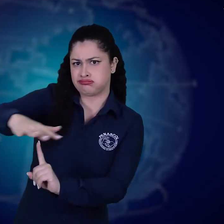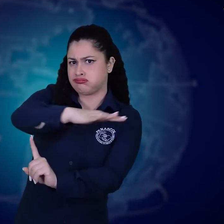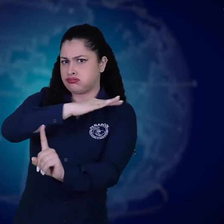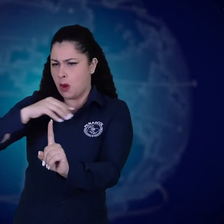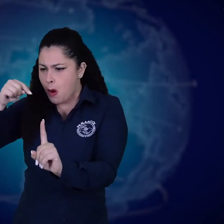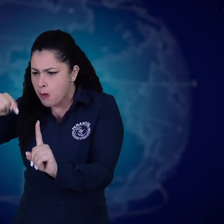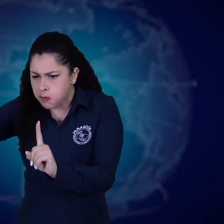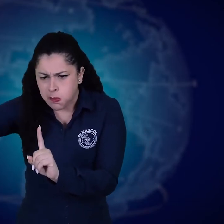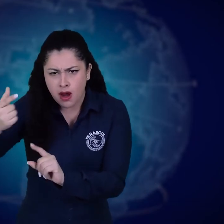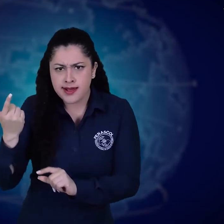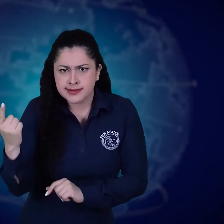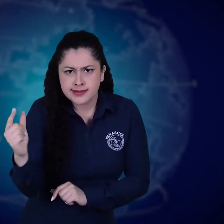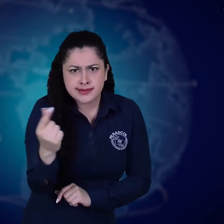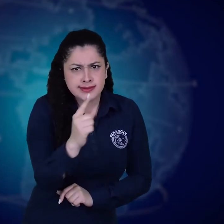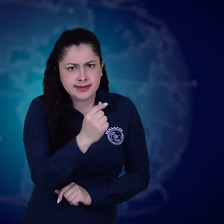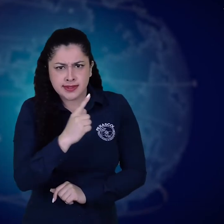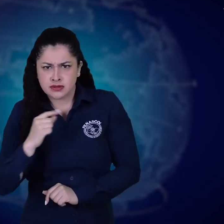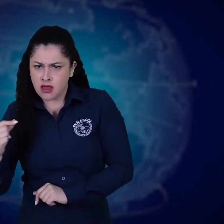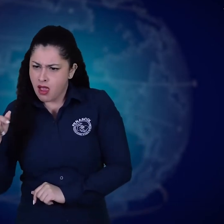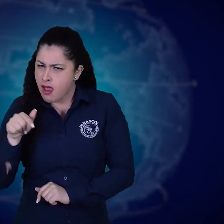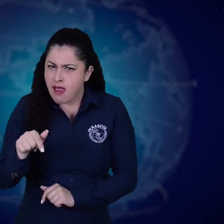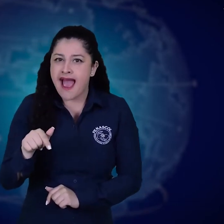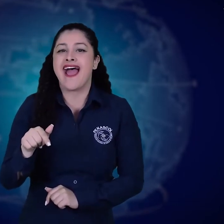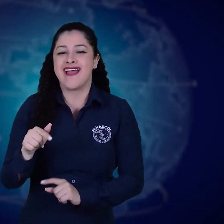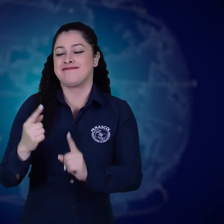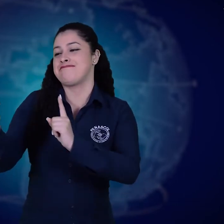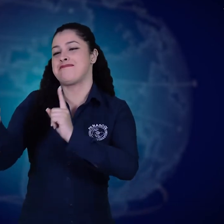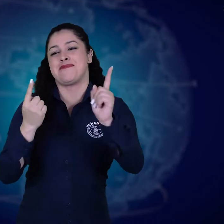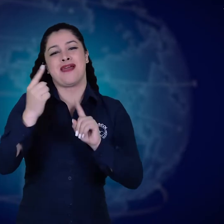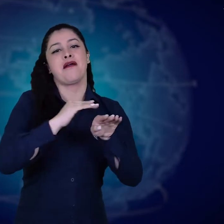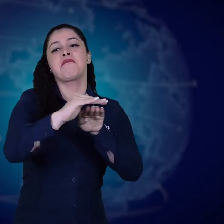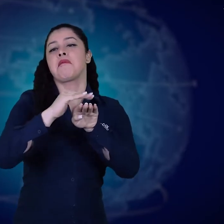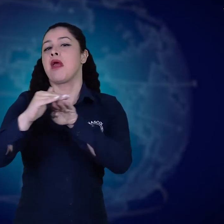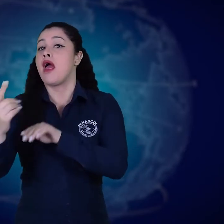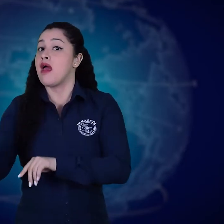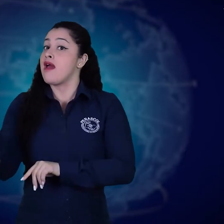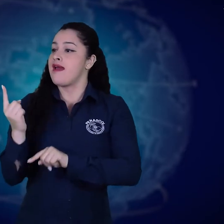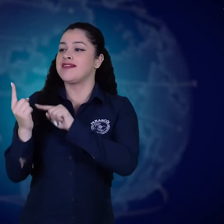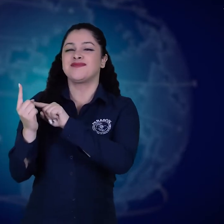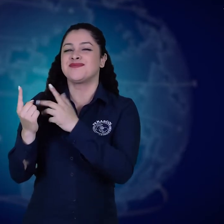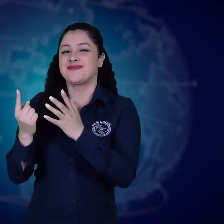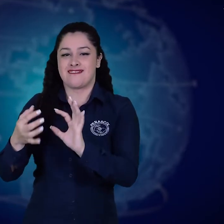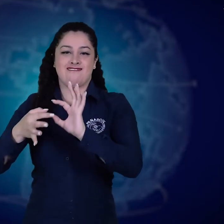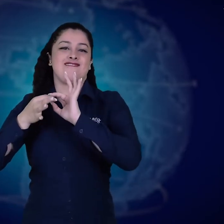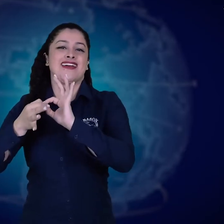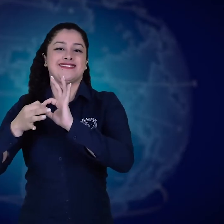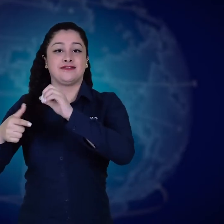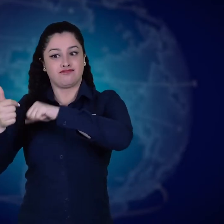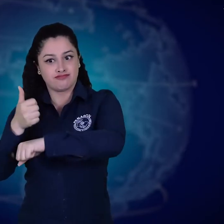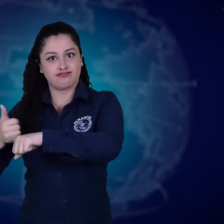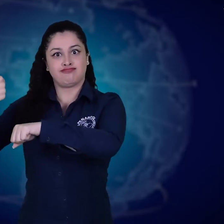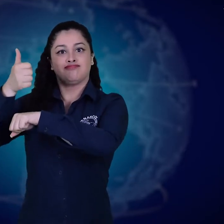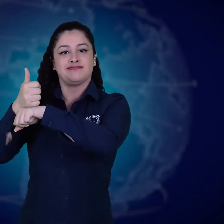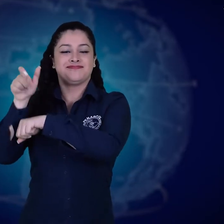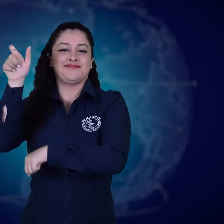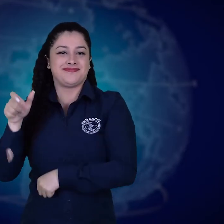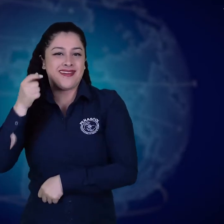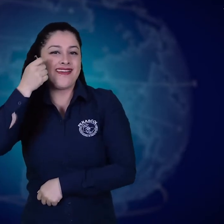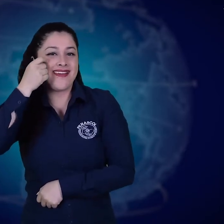relacionados con el mundo digital, entre ellos el director general de FENASCOL, Henry